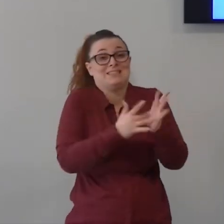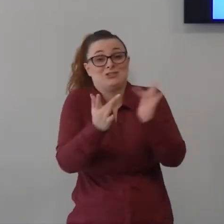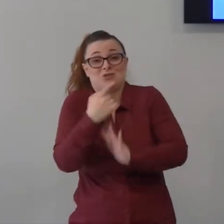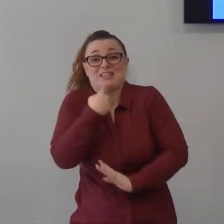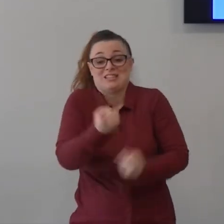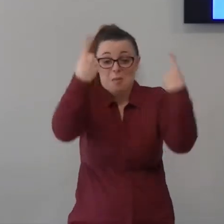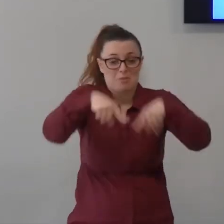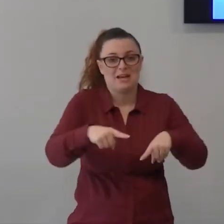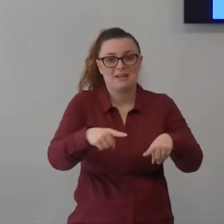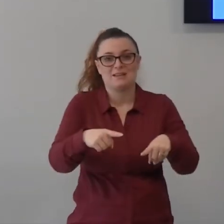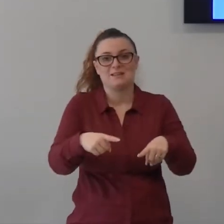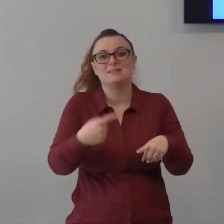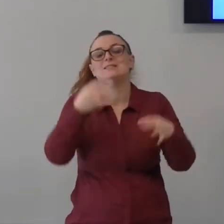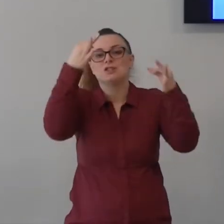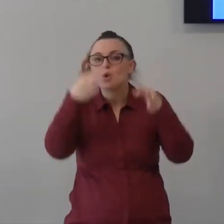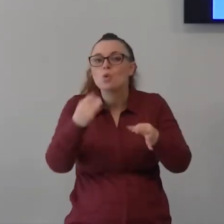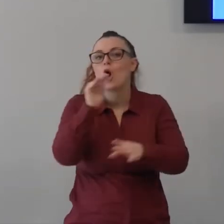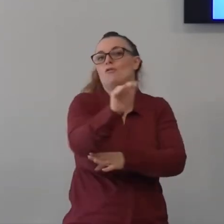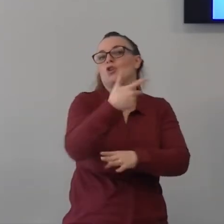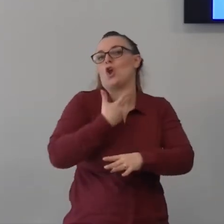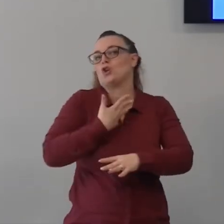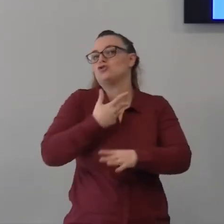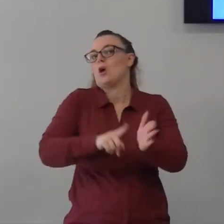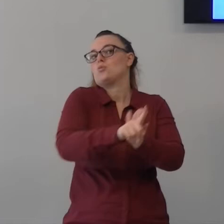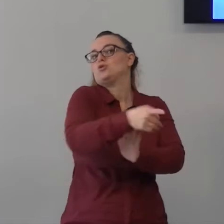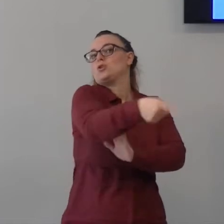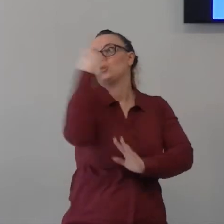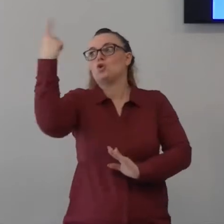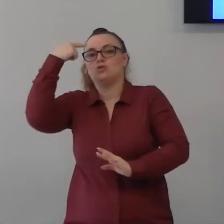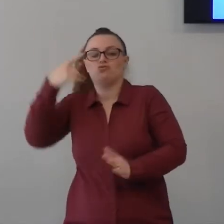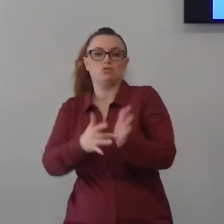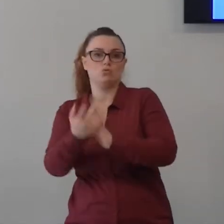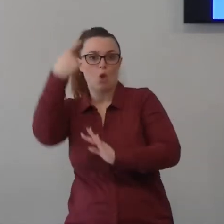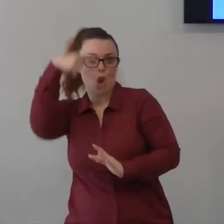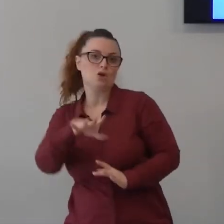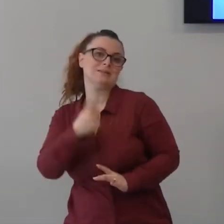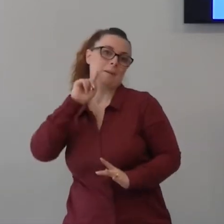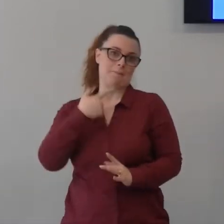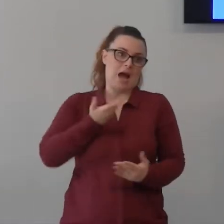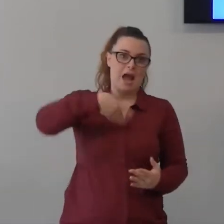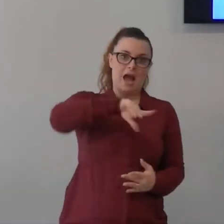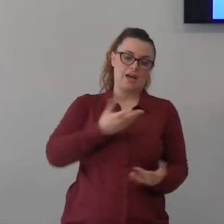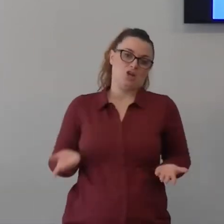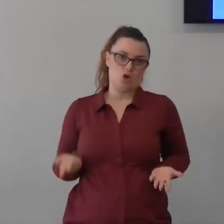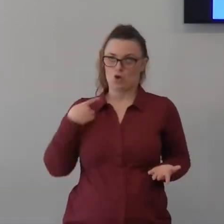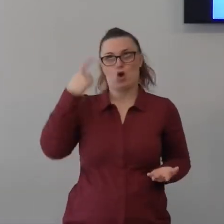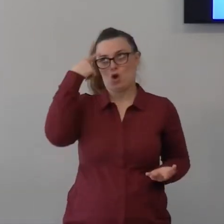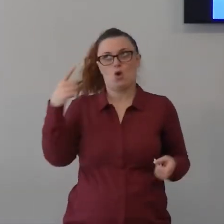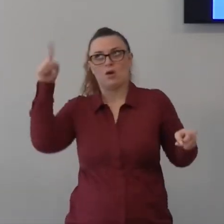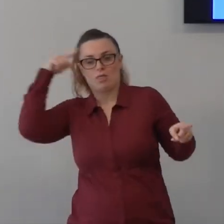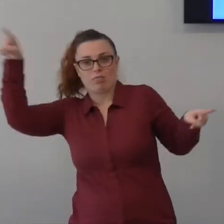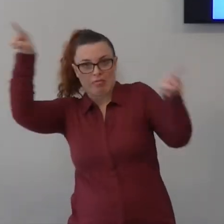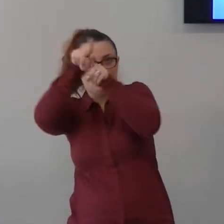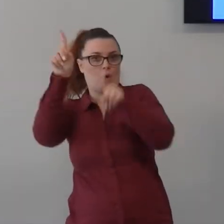parleremo in futuro di come capire se Gesù ti dice una cosa specificatamente beh